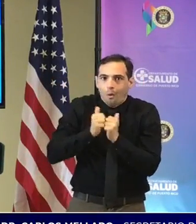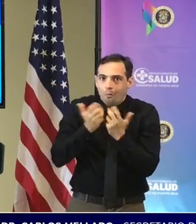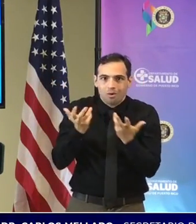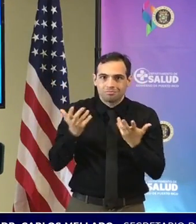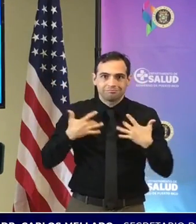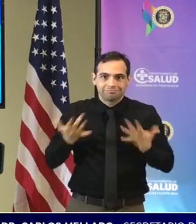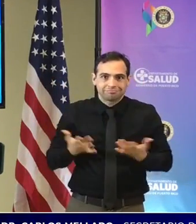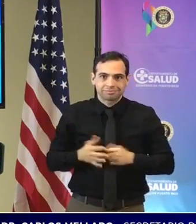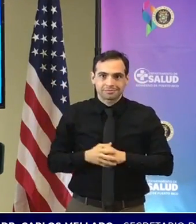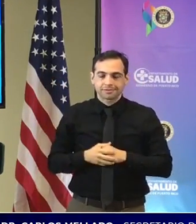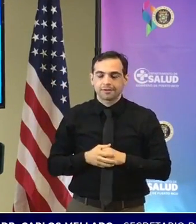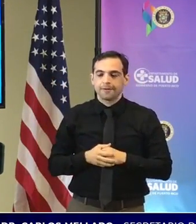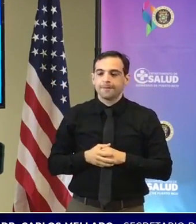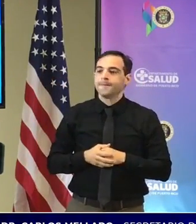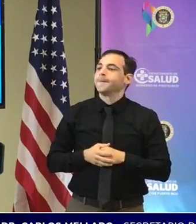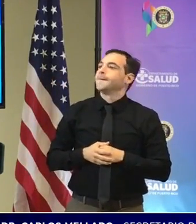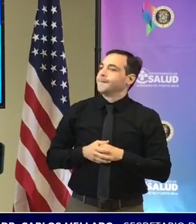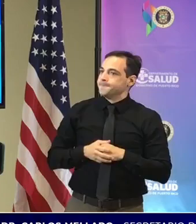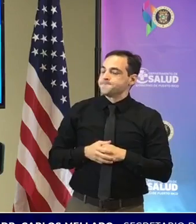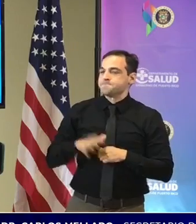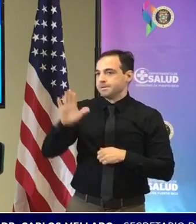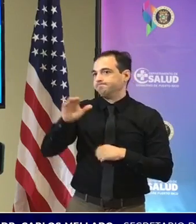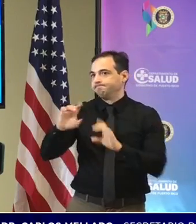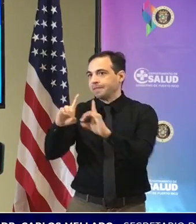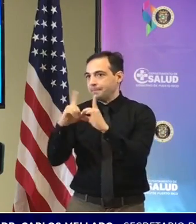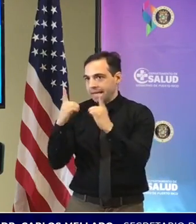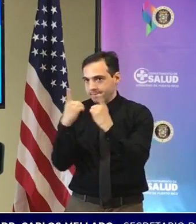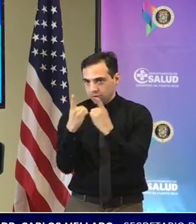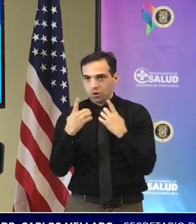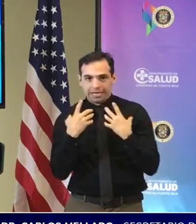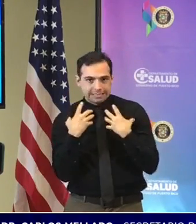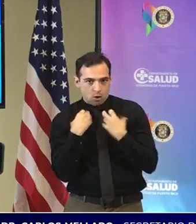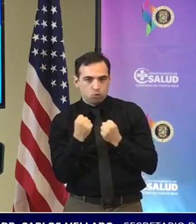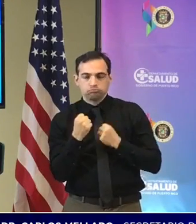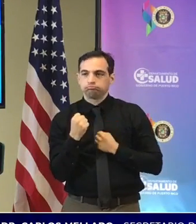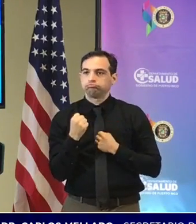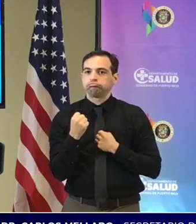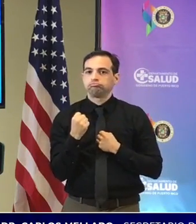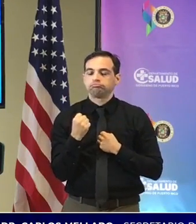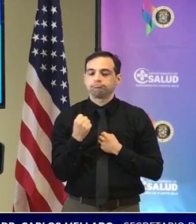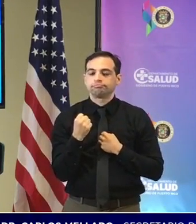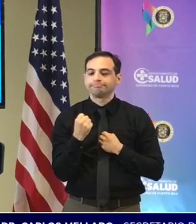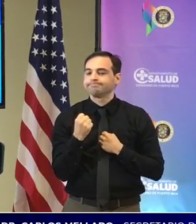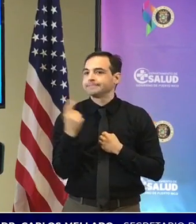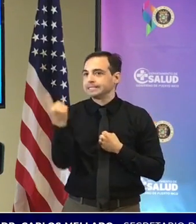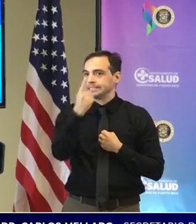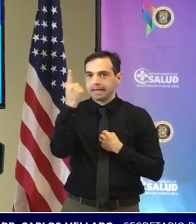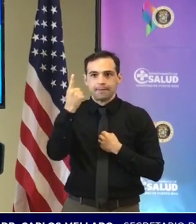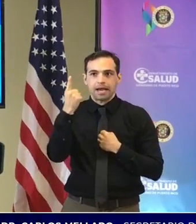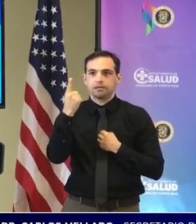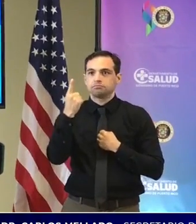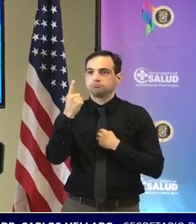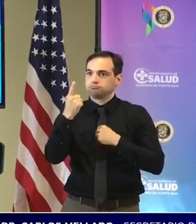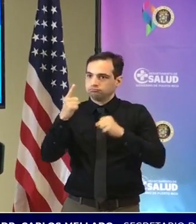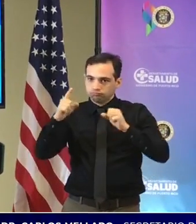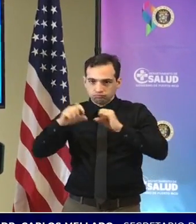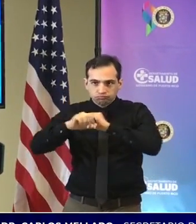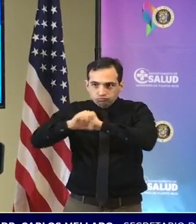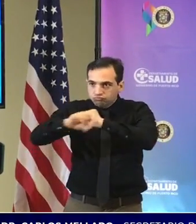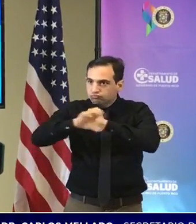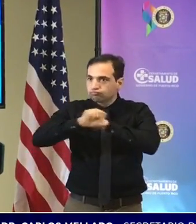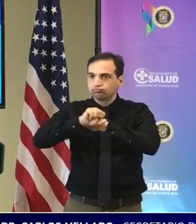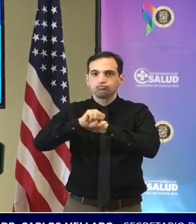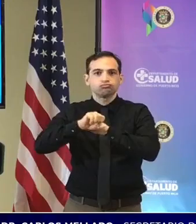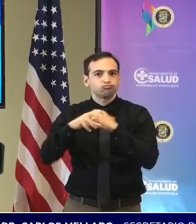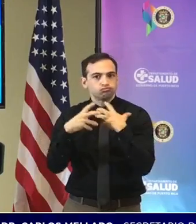el departamento de salud está para promover prevención y promoción de la salud los ciudadanos